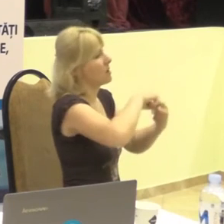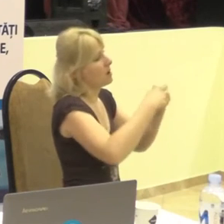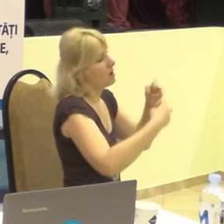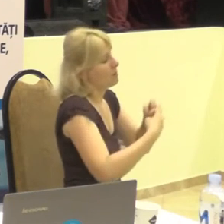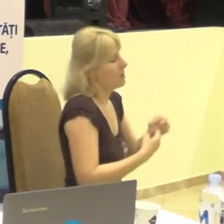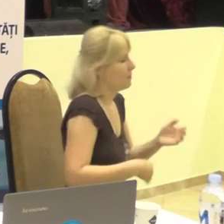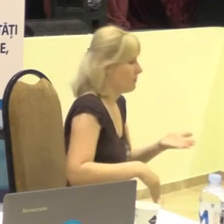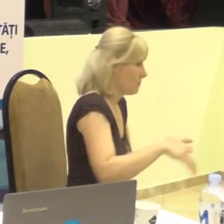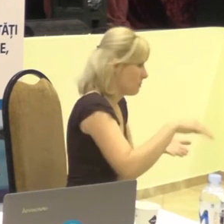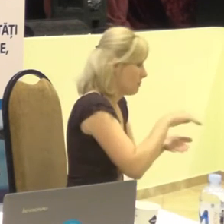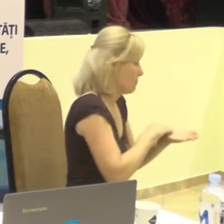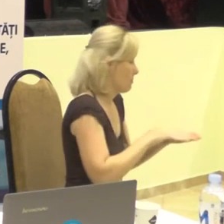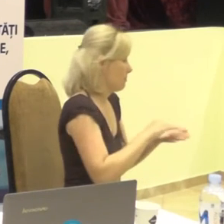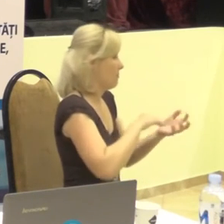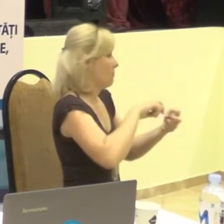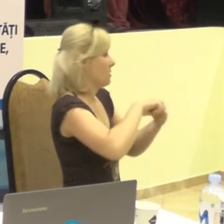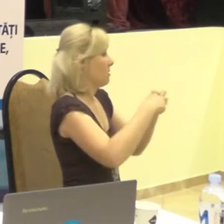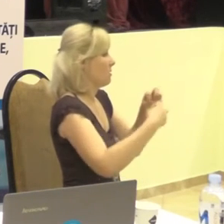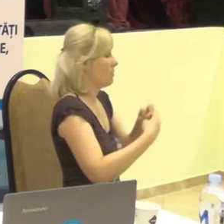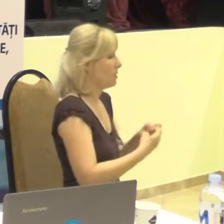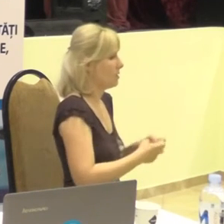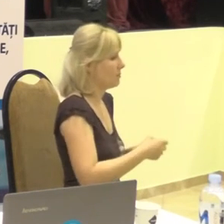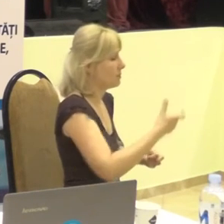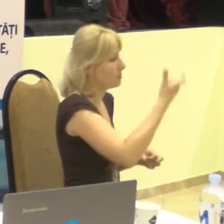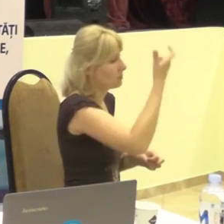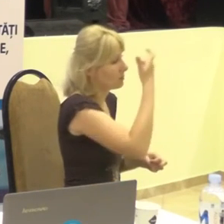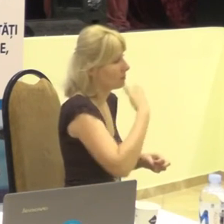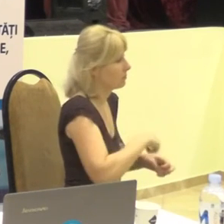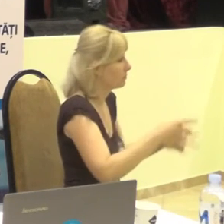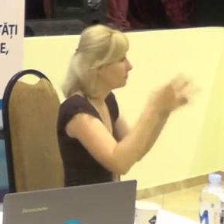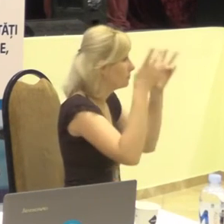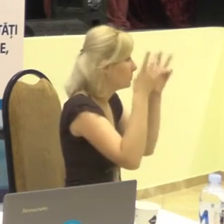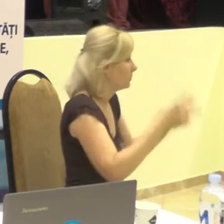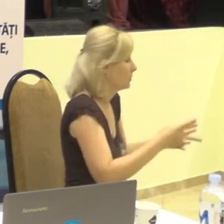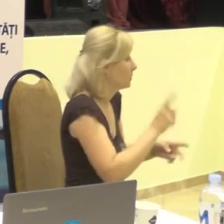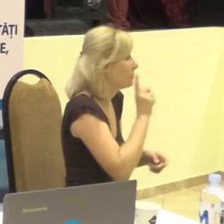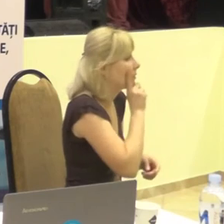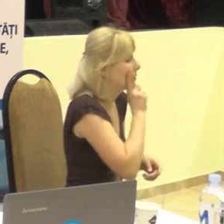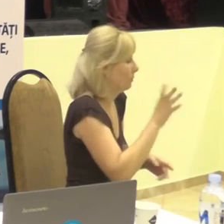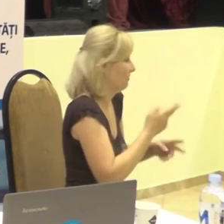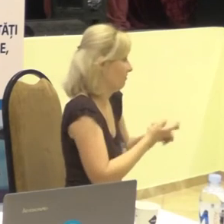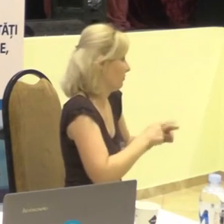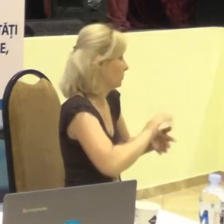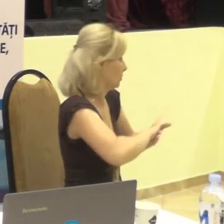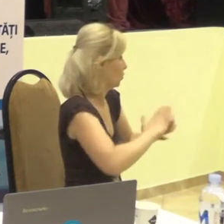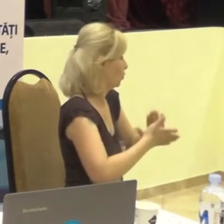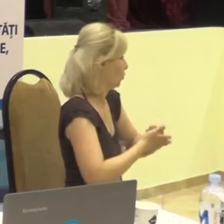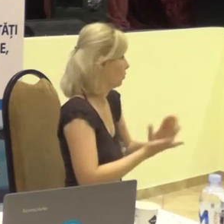foarte, foarte strigentă pentru această situație.